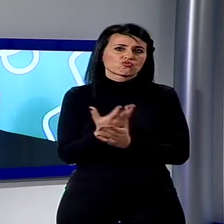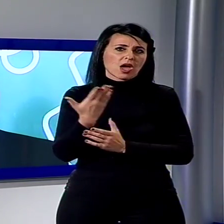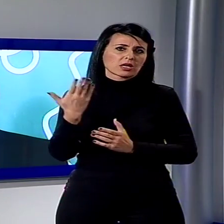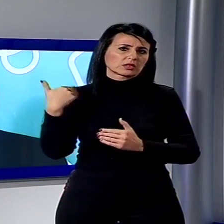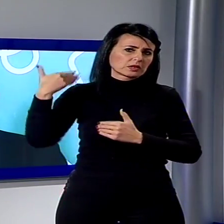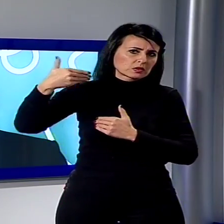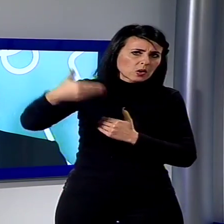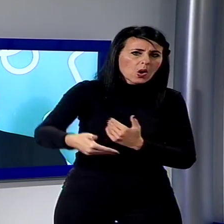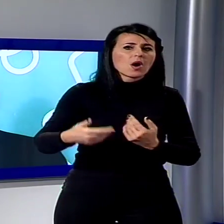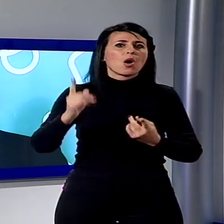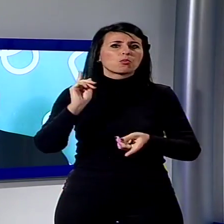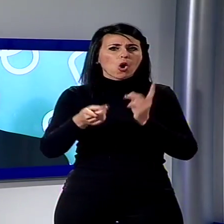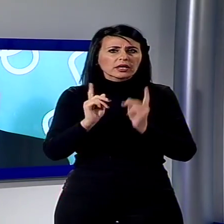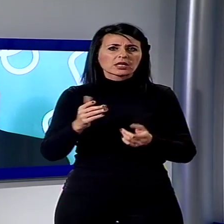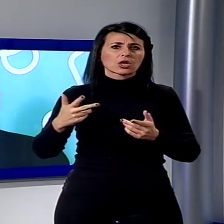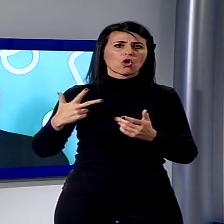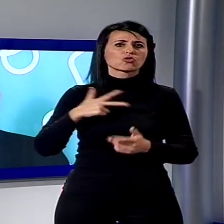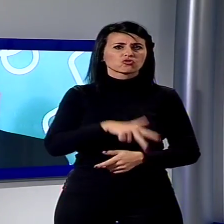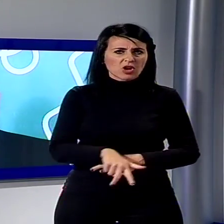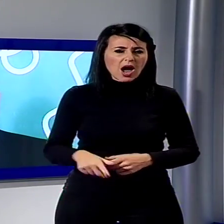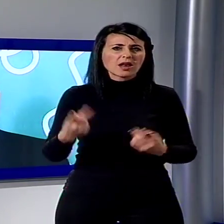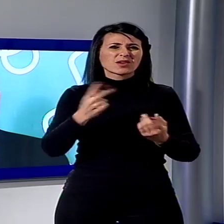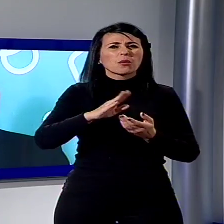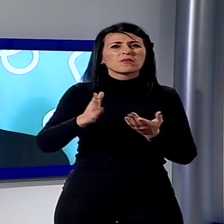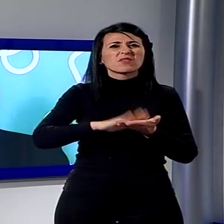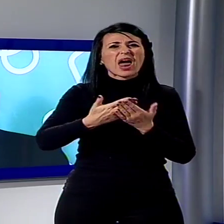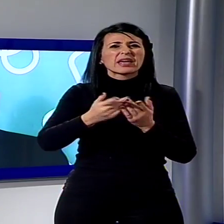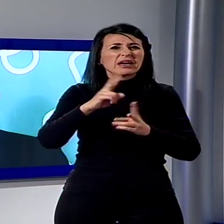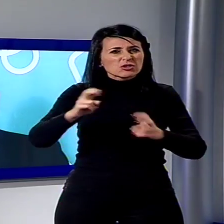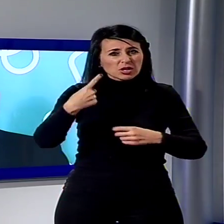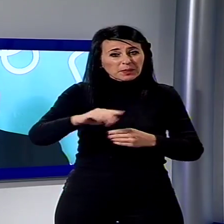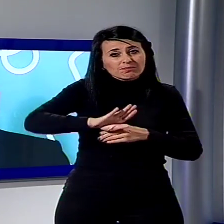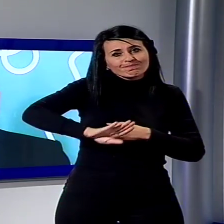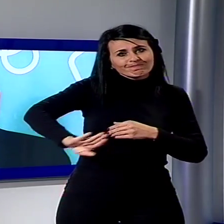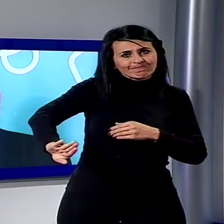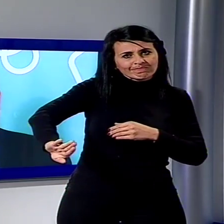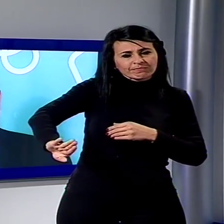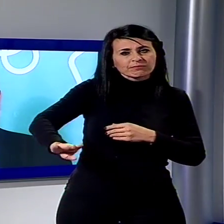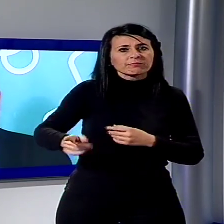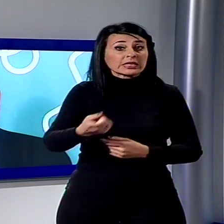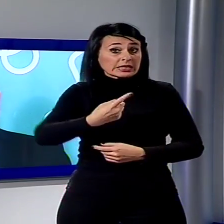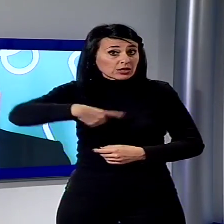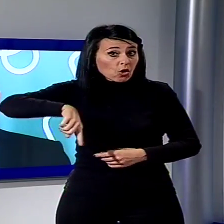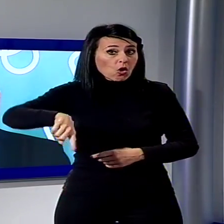politici che ci sono è un attimino messa da parte. Quindi noi, con la nostra fondazione,